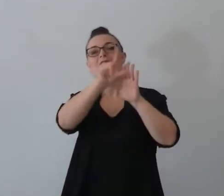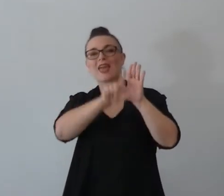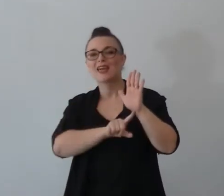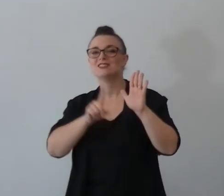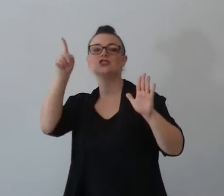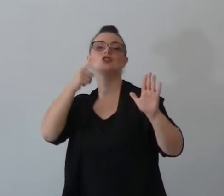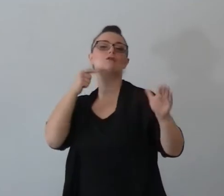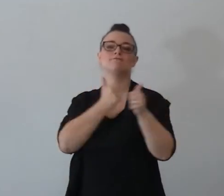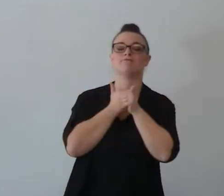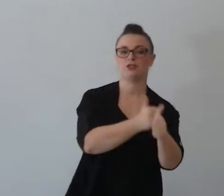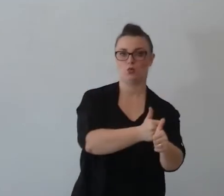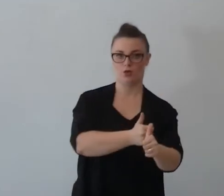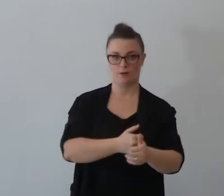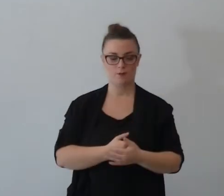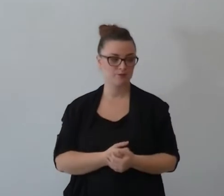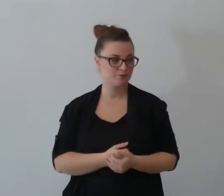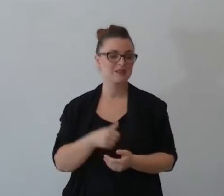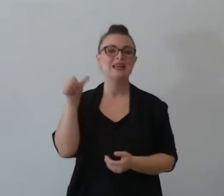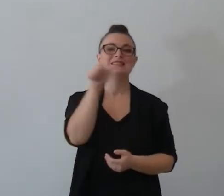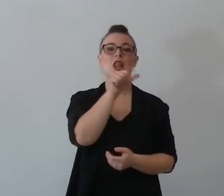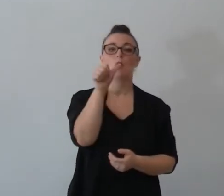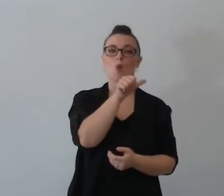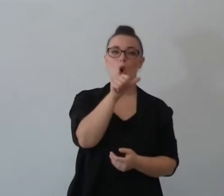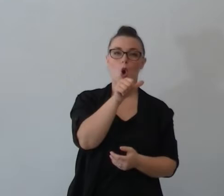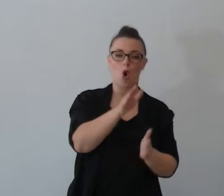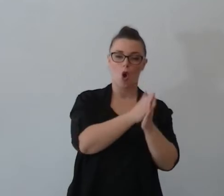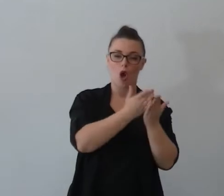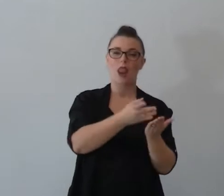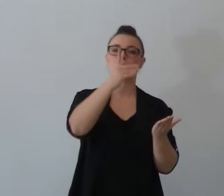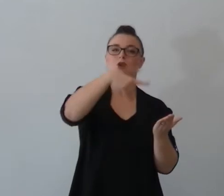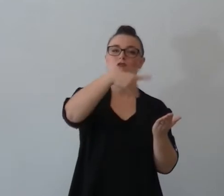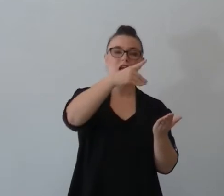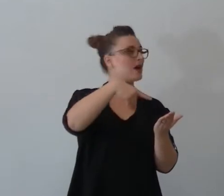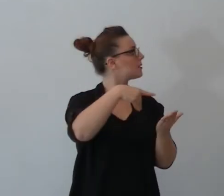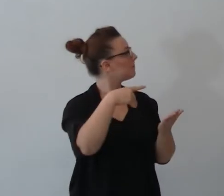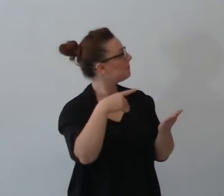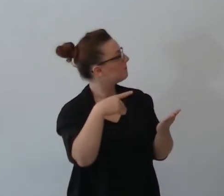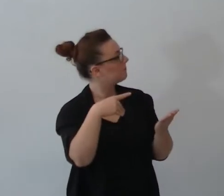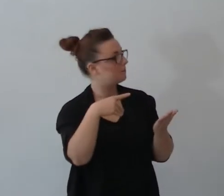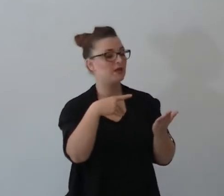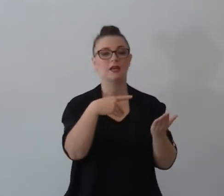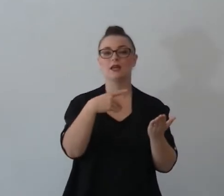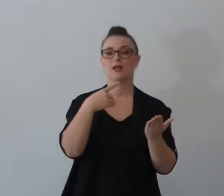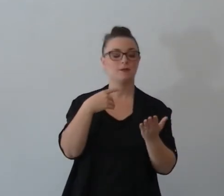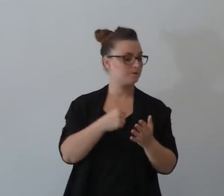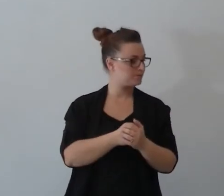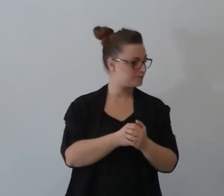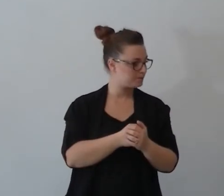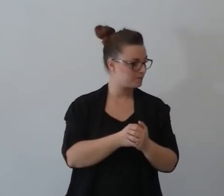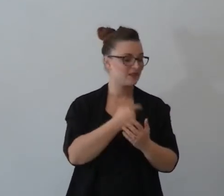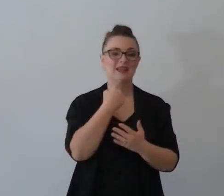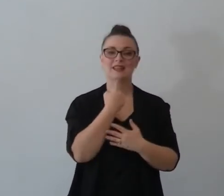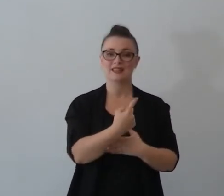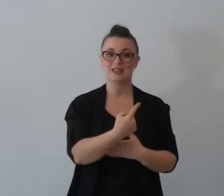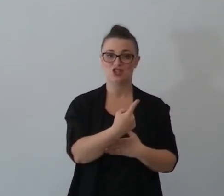Salomone in Proverbi 19-21 dice ci sono molti disegni del cuore dell'uomo ma il piano di Dio è quello